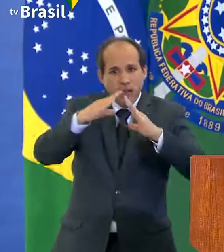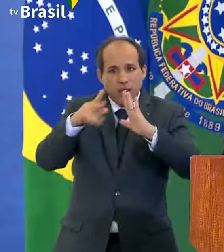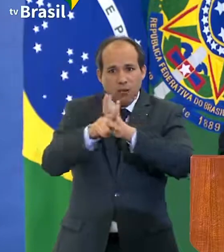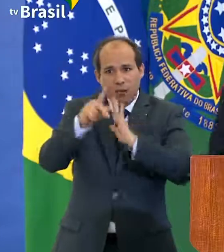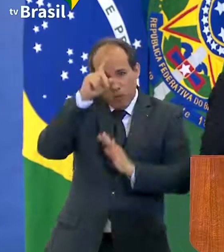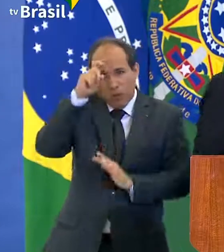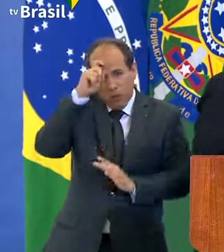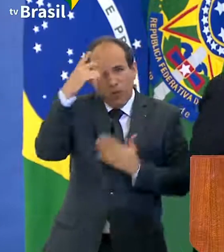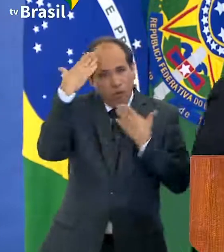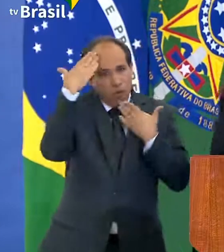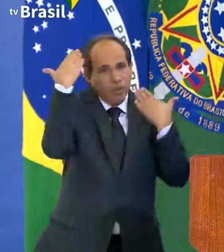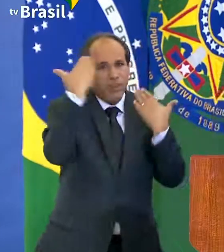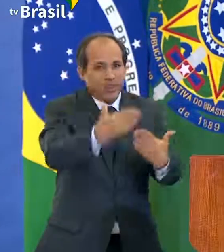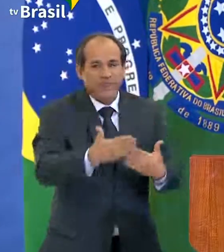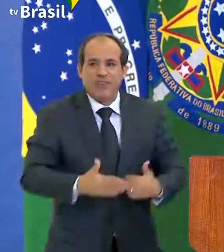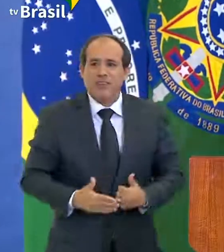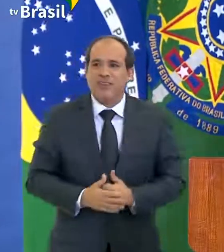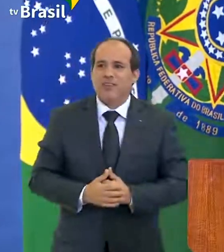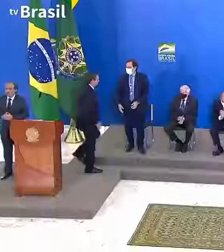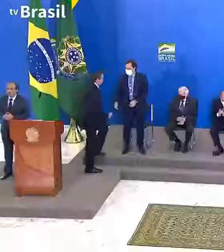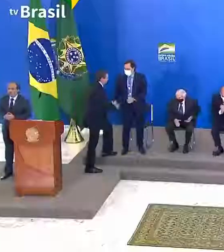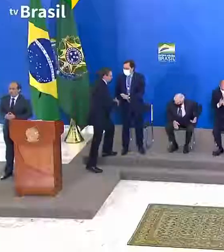Muito obrigado. Obrigado.